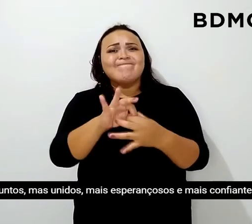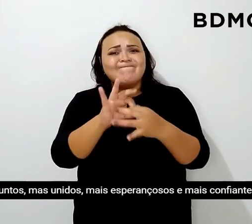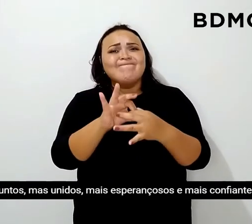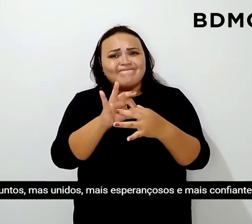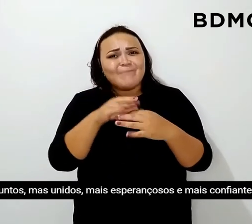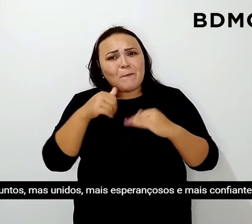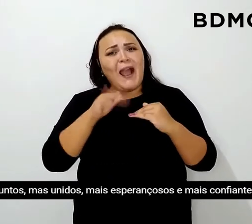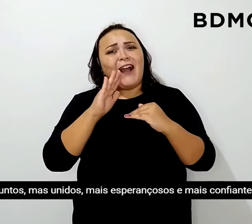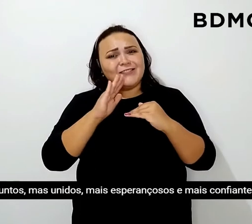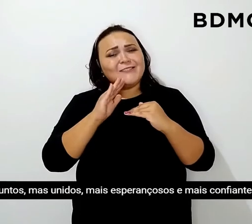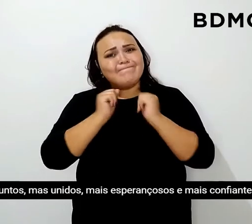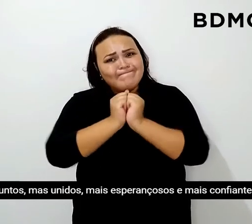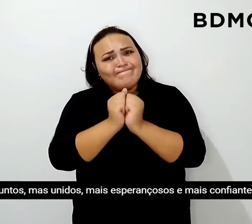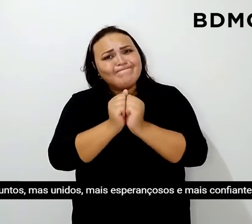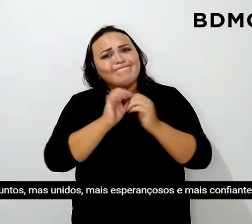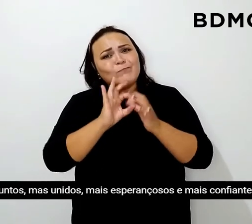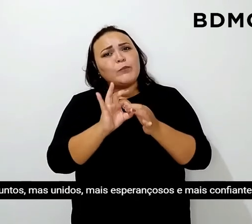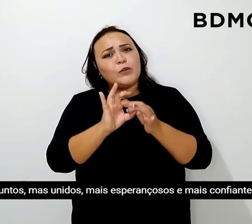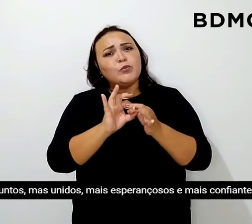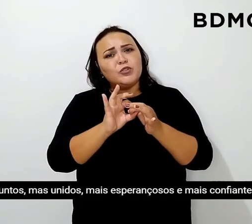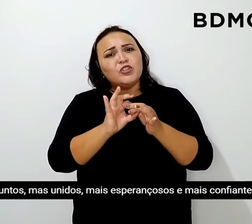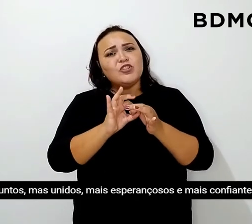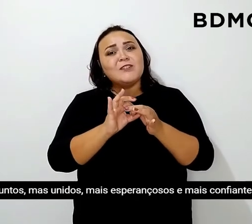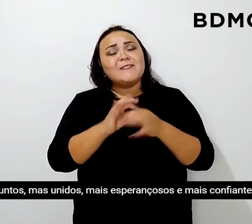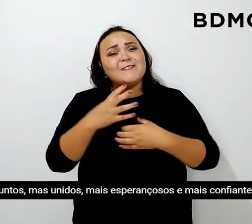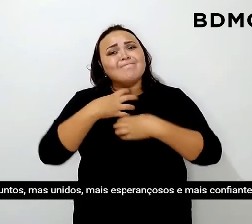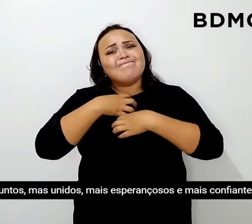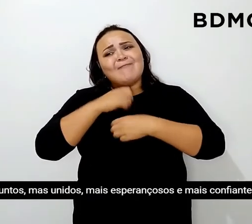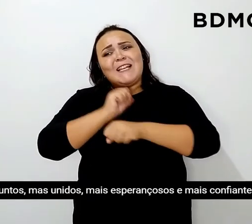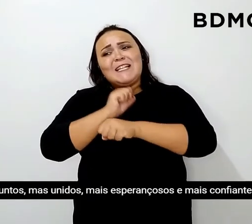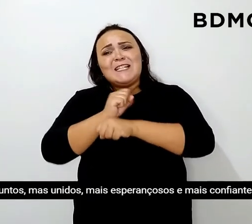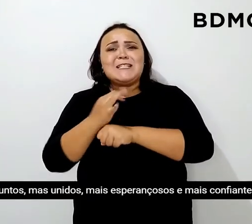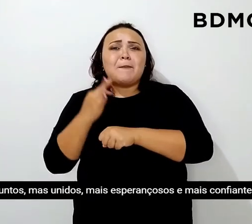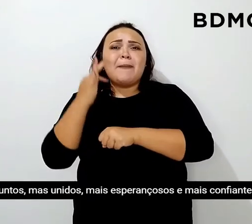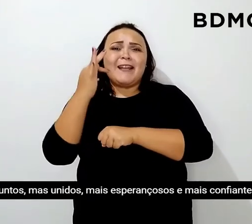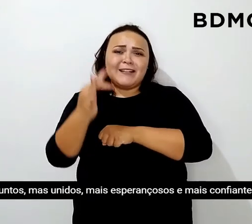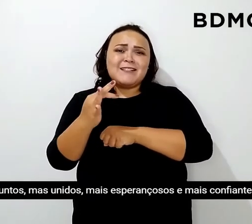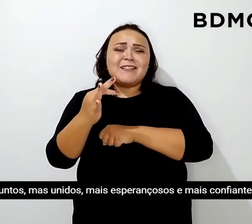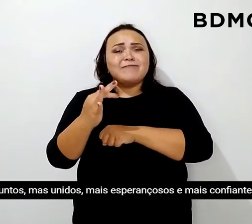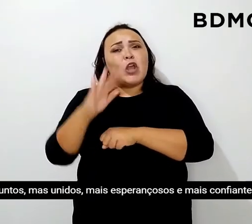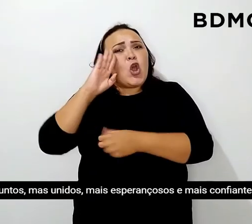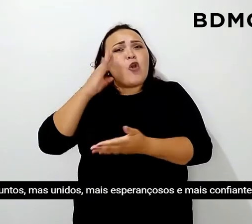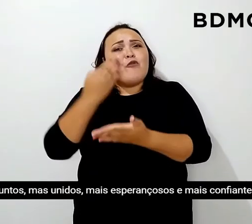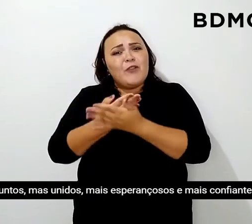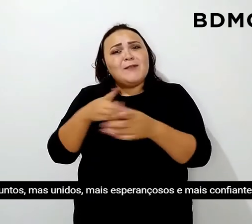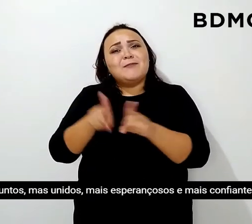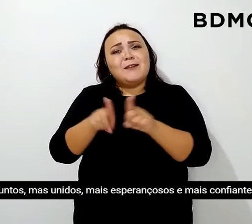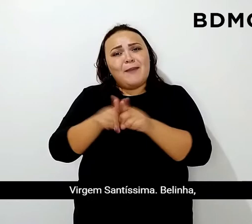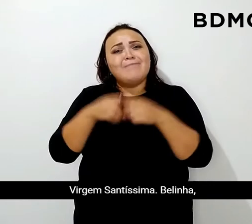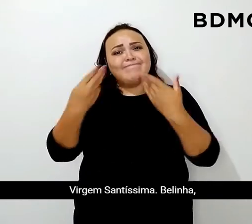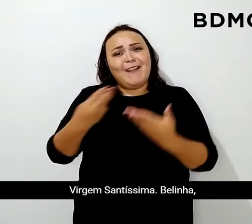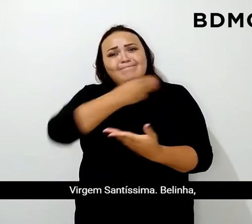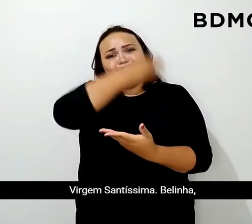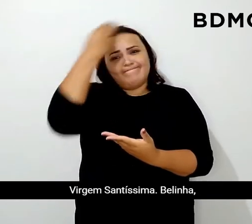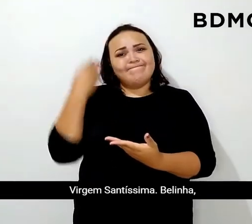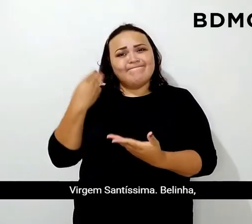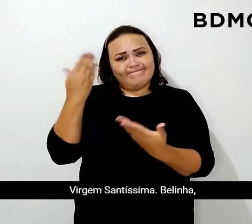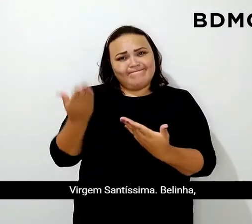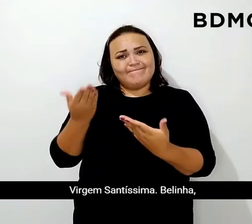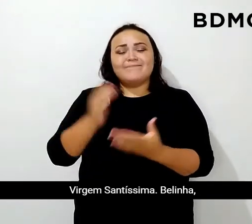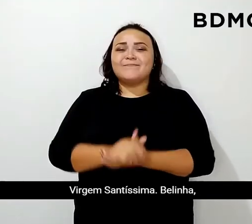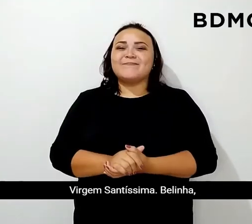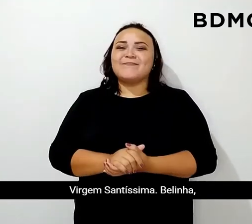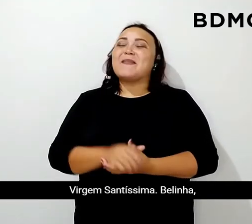mais unidos, mais esperançosos e mais confiantes na Virgem Santíssima.